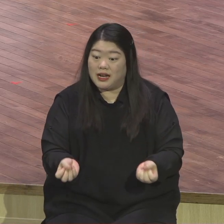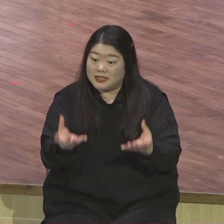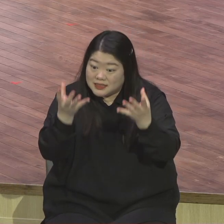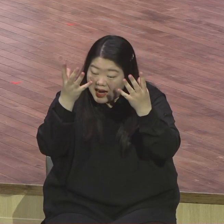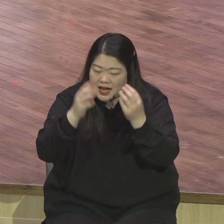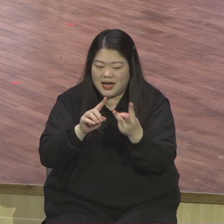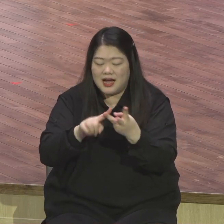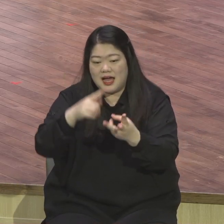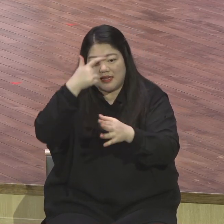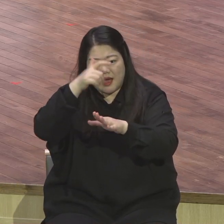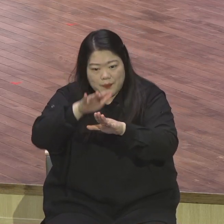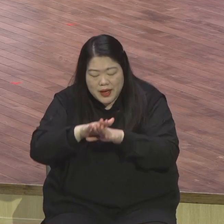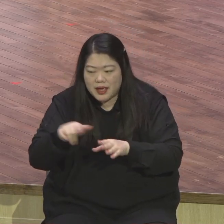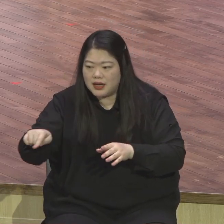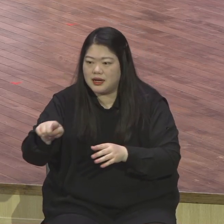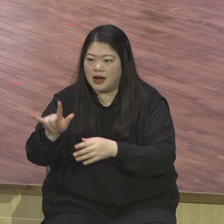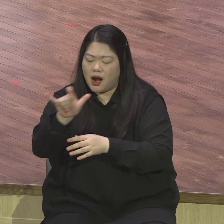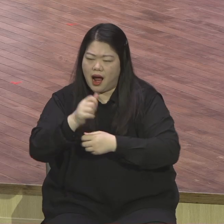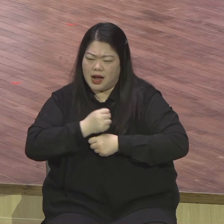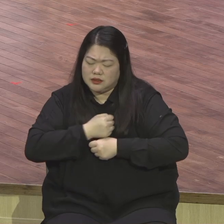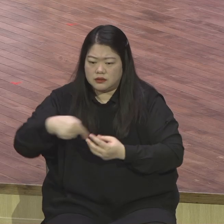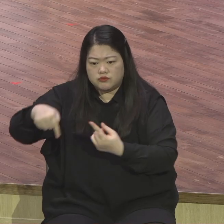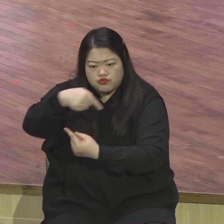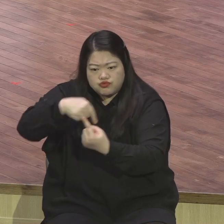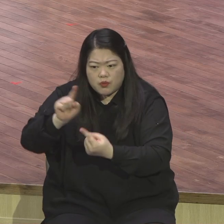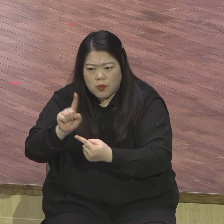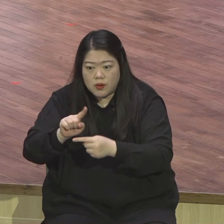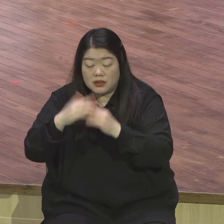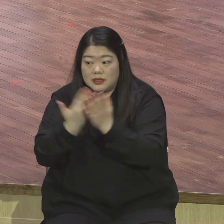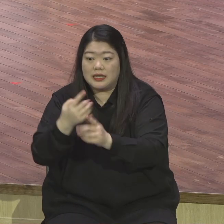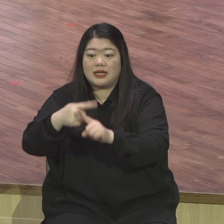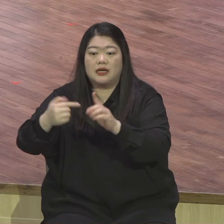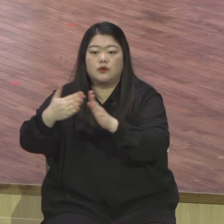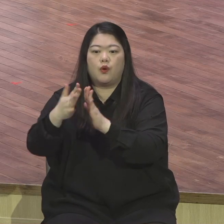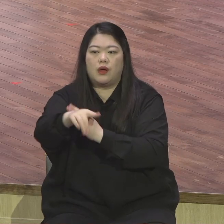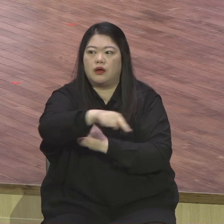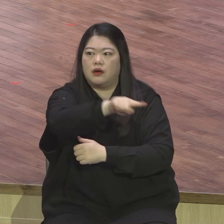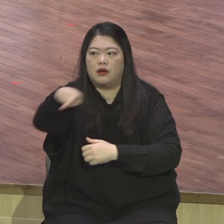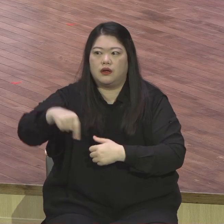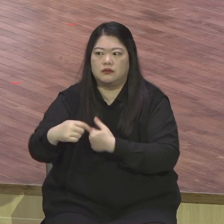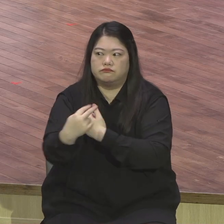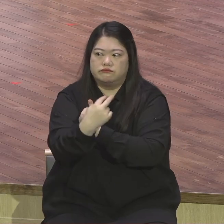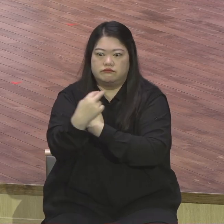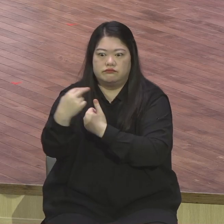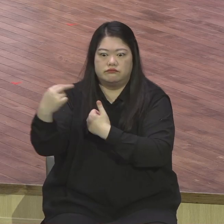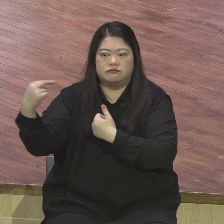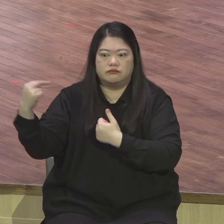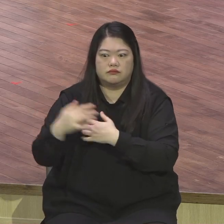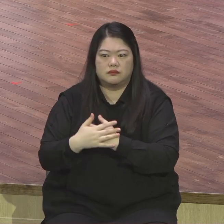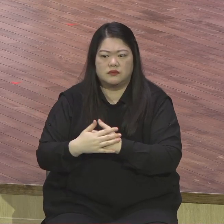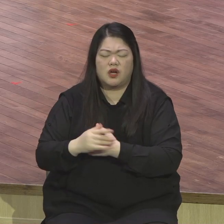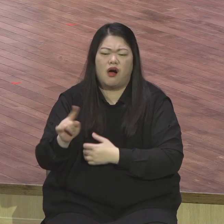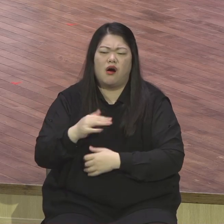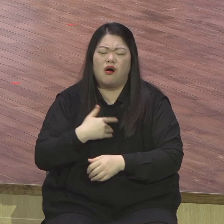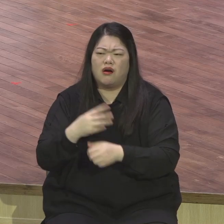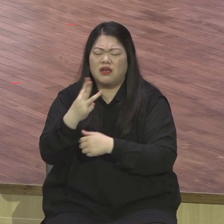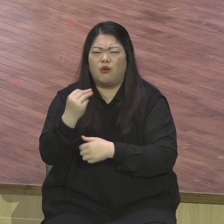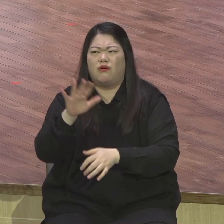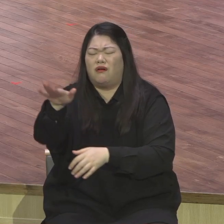김 목사 만나서 행정도 교회 행정도 가르쳐달라고 지금 전 지역에도 적어도 우리 교단에서 우리